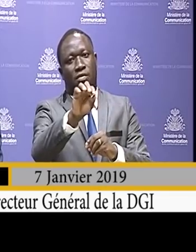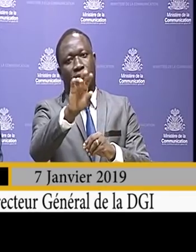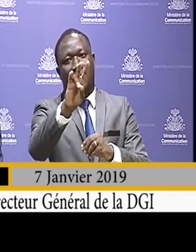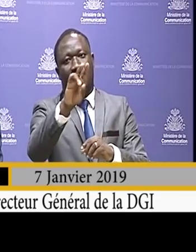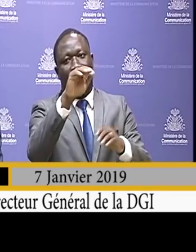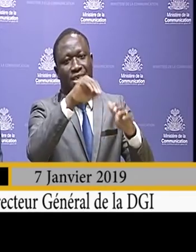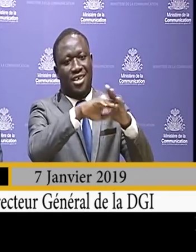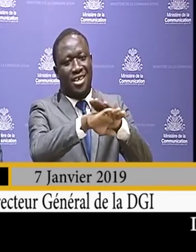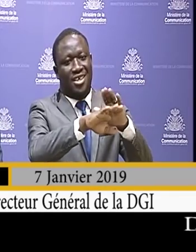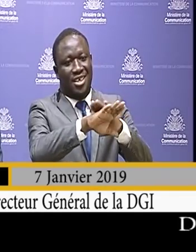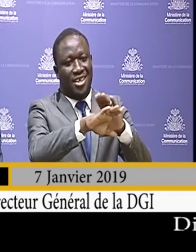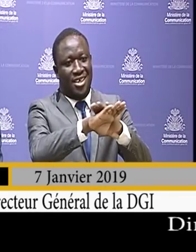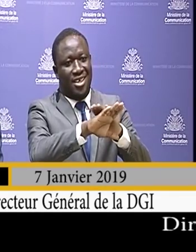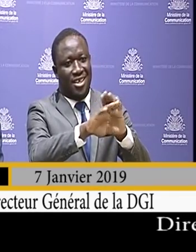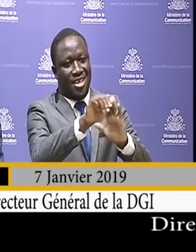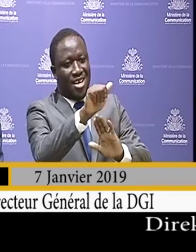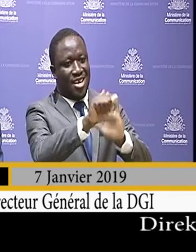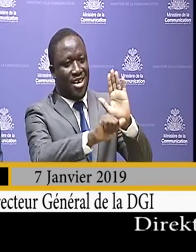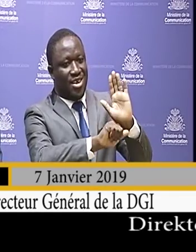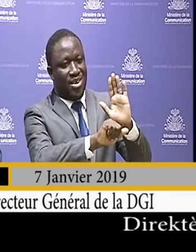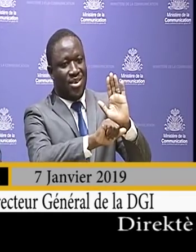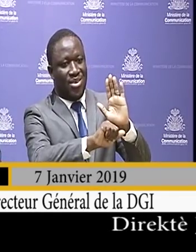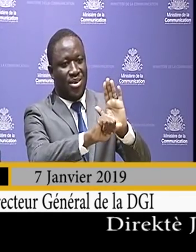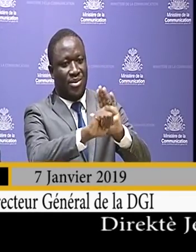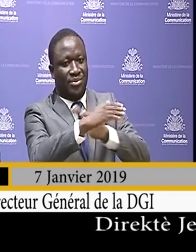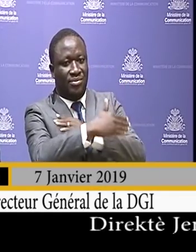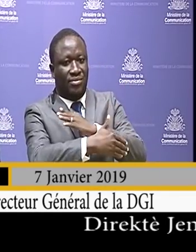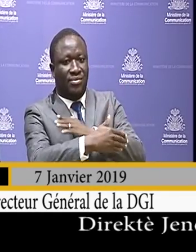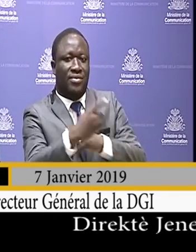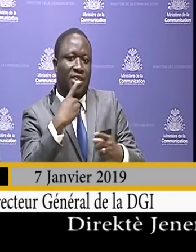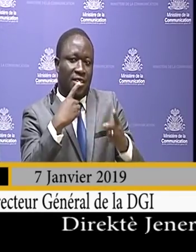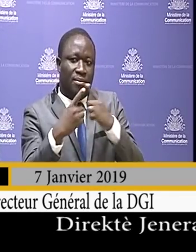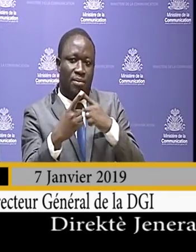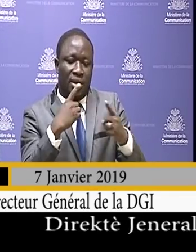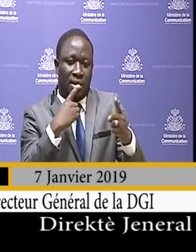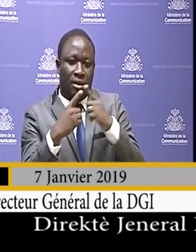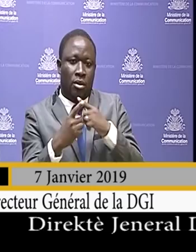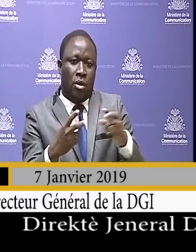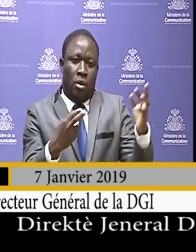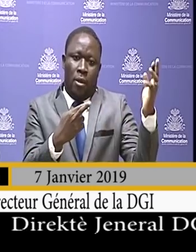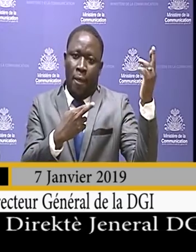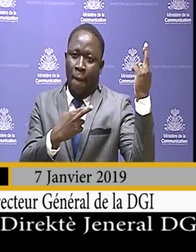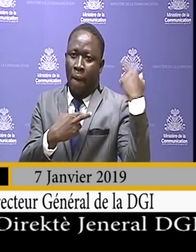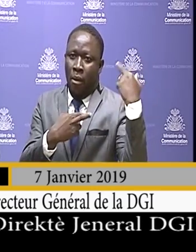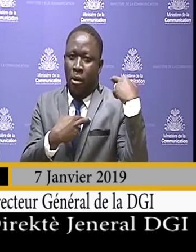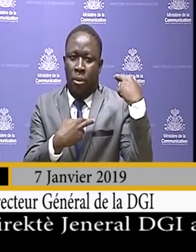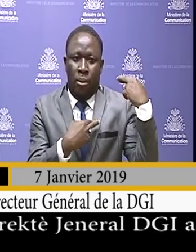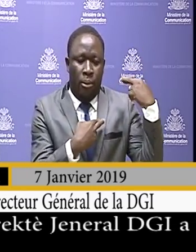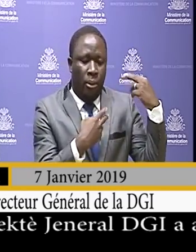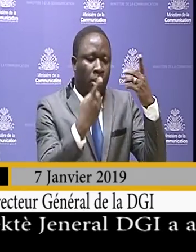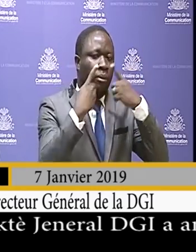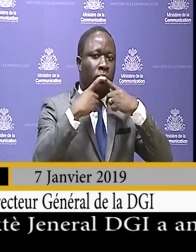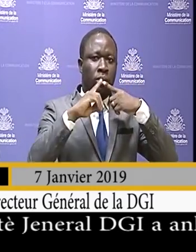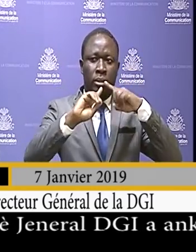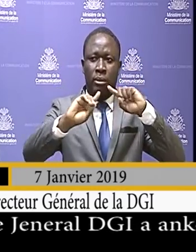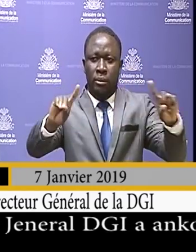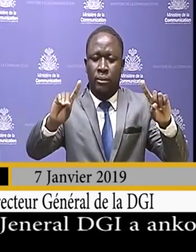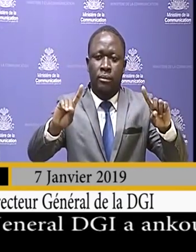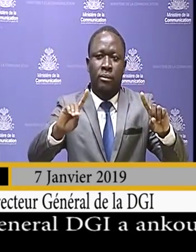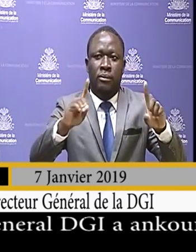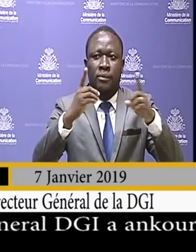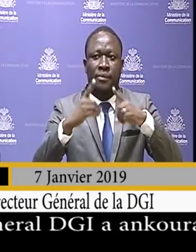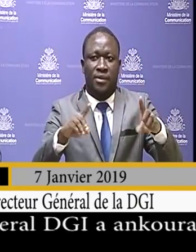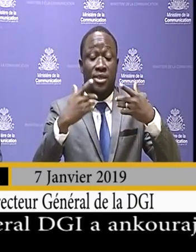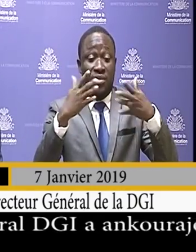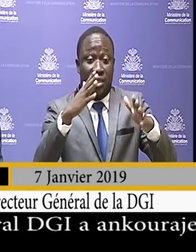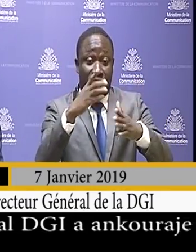dans le code fiscal qui parlait de l'exigibilité de la déclaration définitive d'impôt sur le